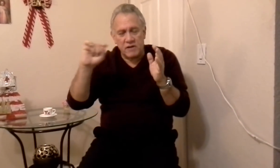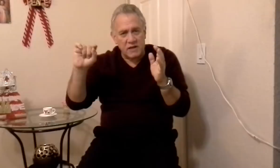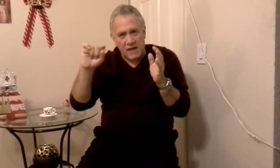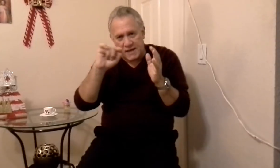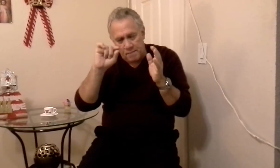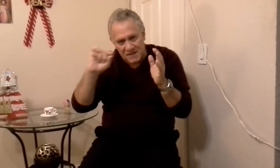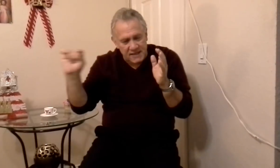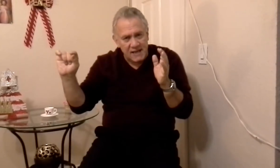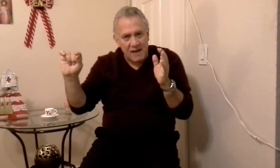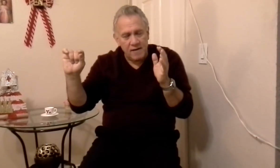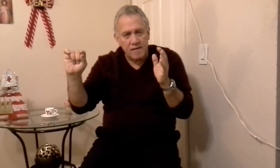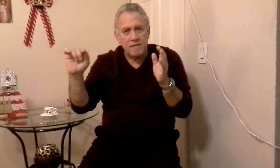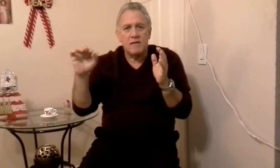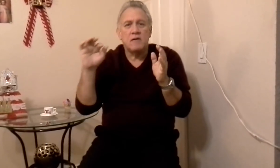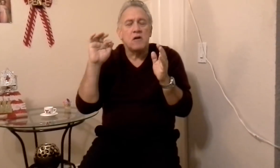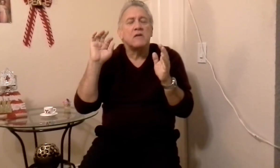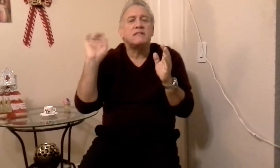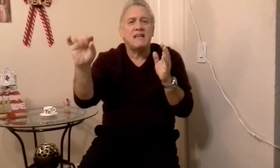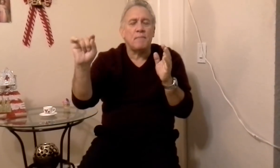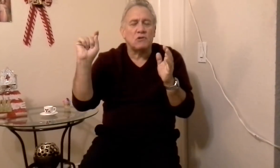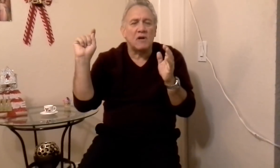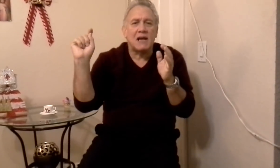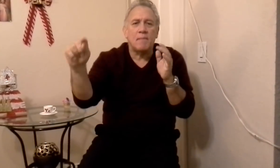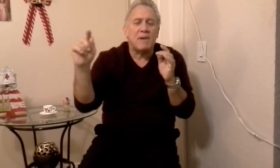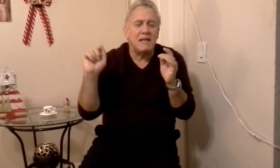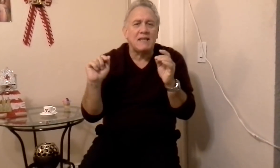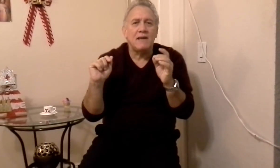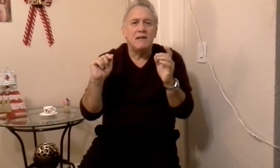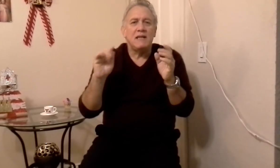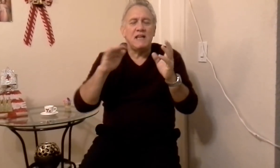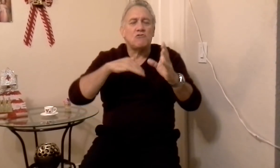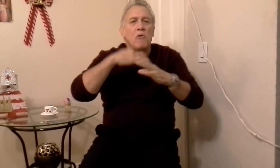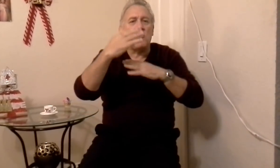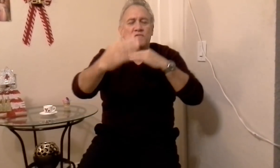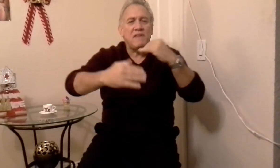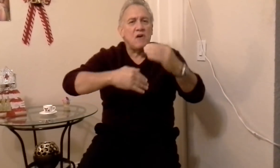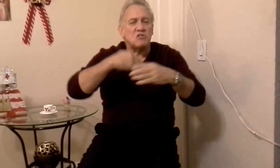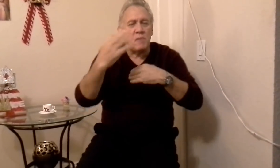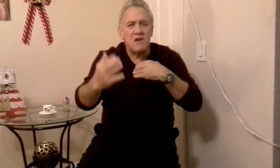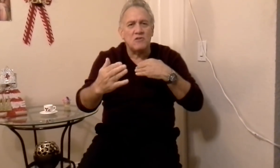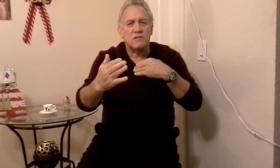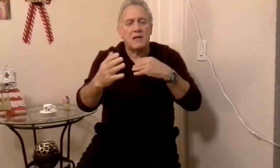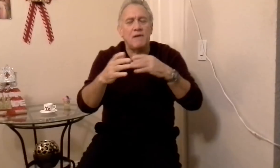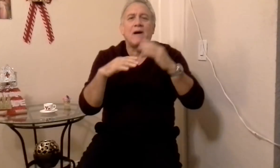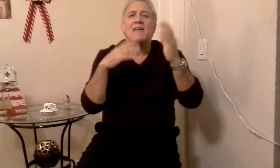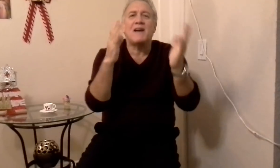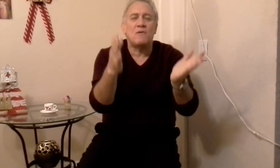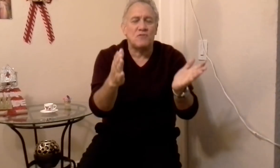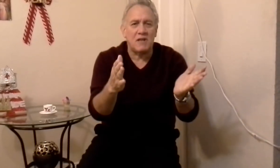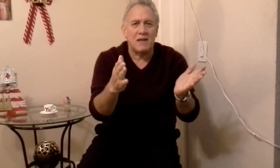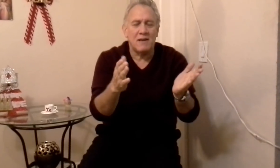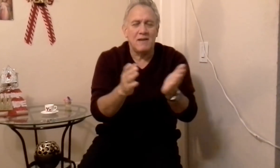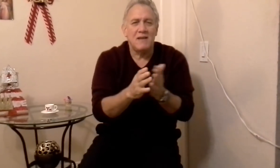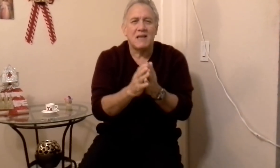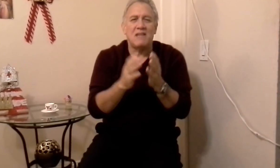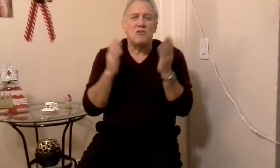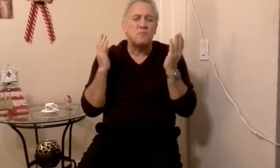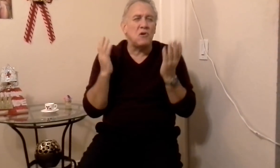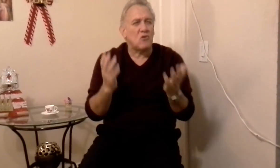que me siga, síganme, toca la campanita, y todos los videos míos, le van a llegar a usted, que Dios me lo